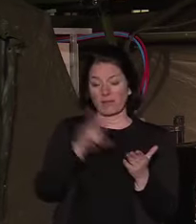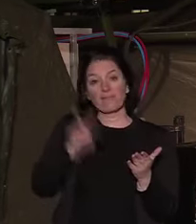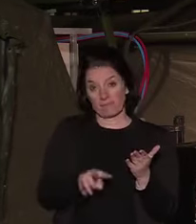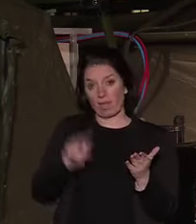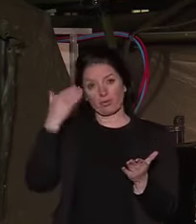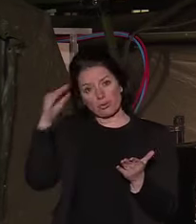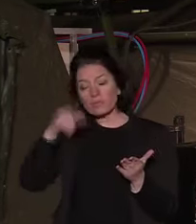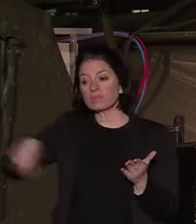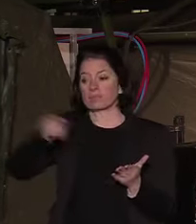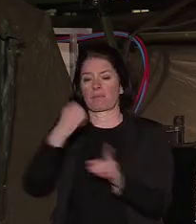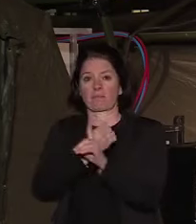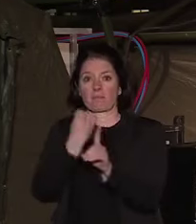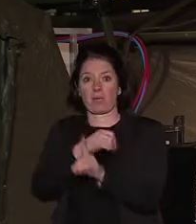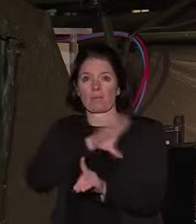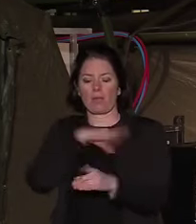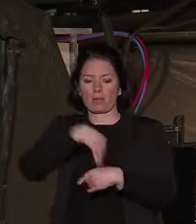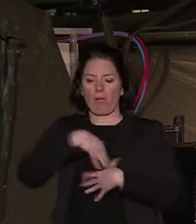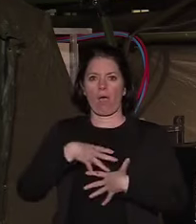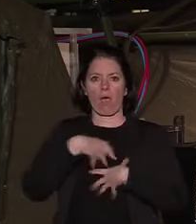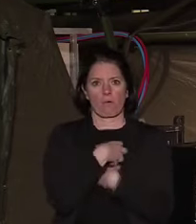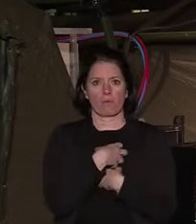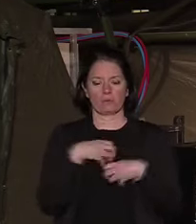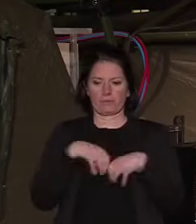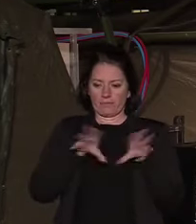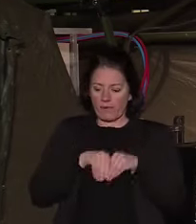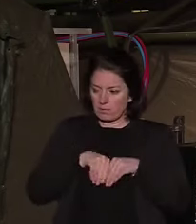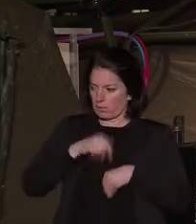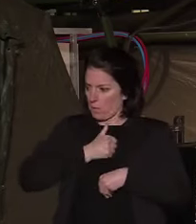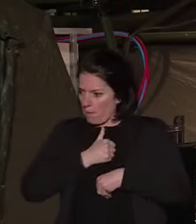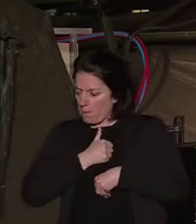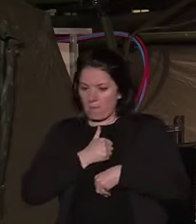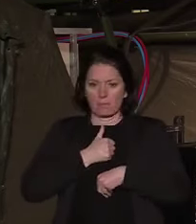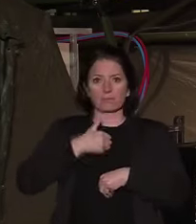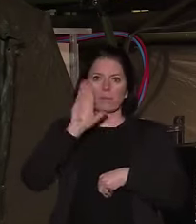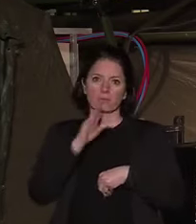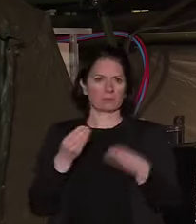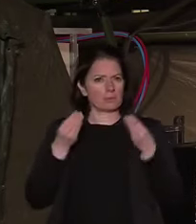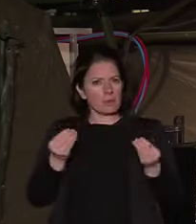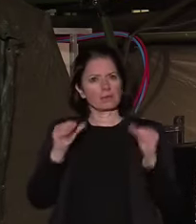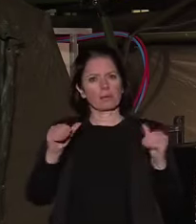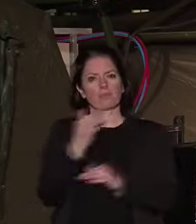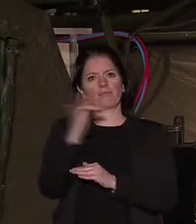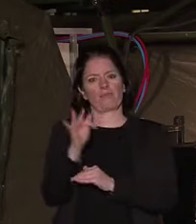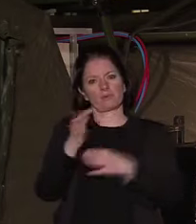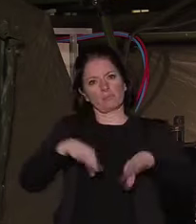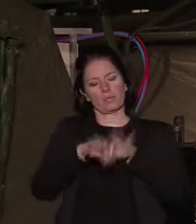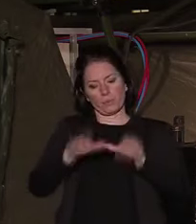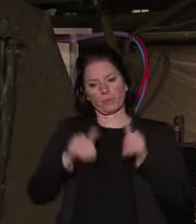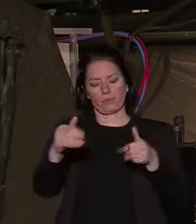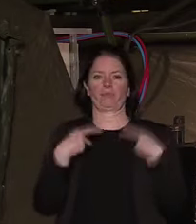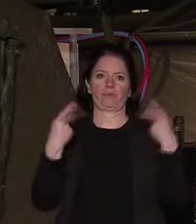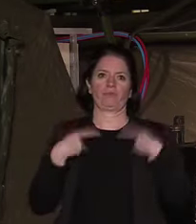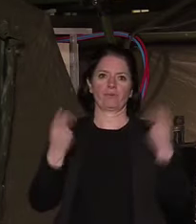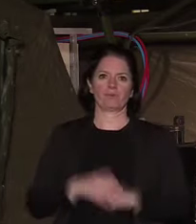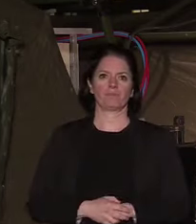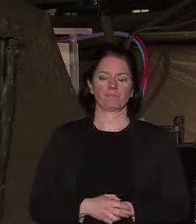angoissé souvent pour eux-mêmes et leurs familles, mais permet au pays de vivre. Je veux ce soir avec beaucoup